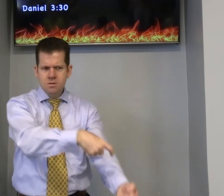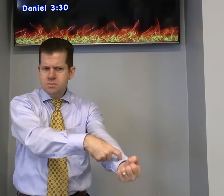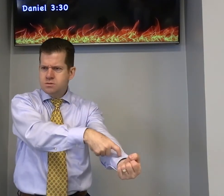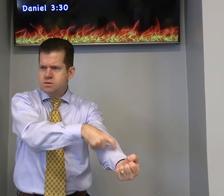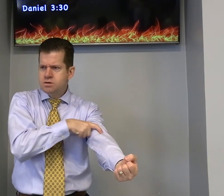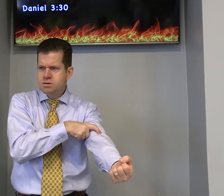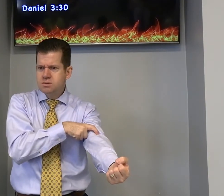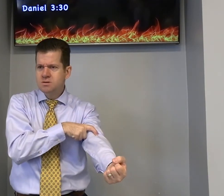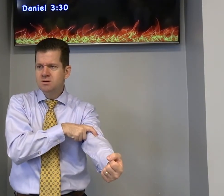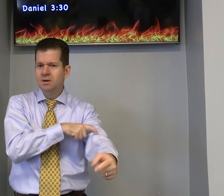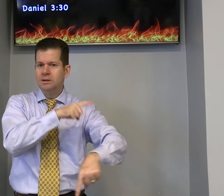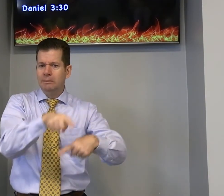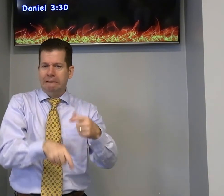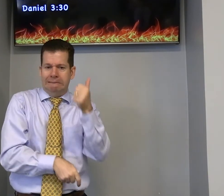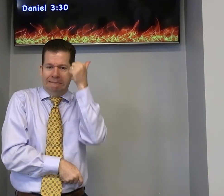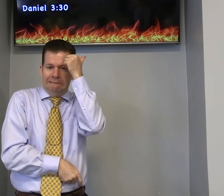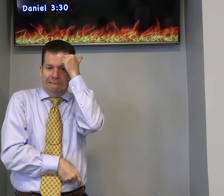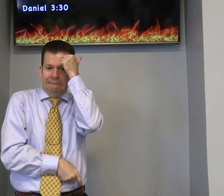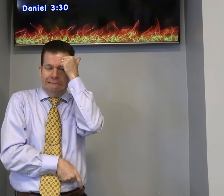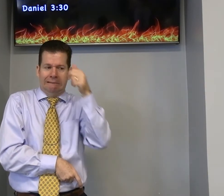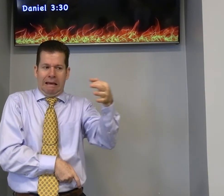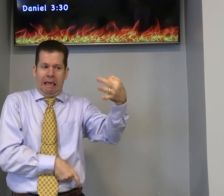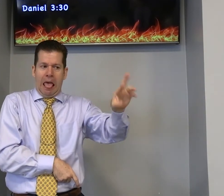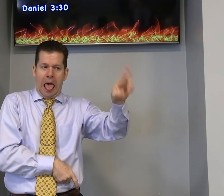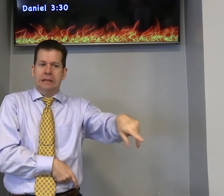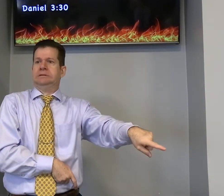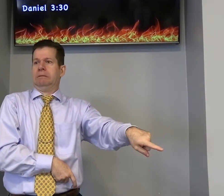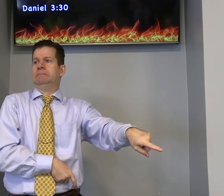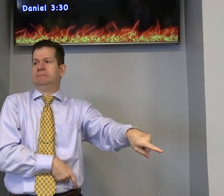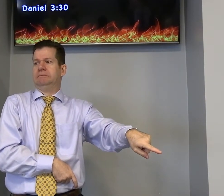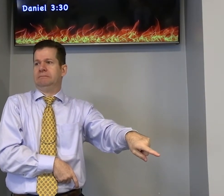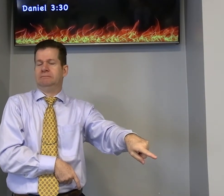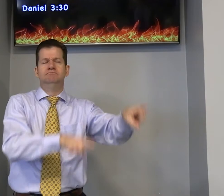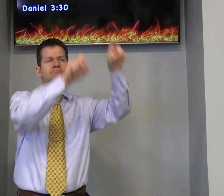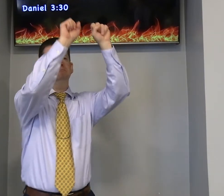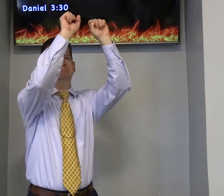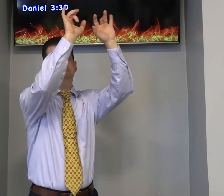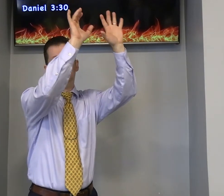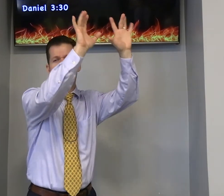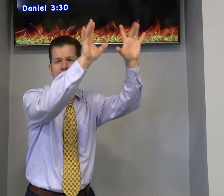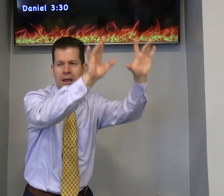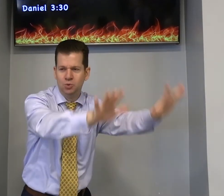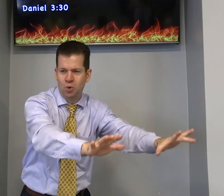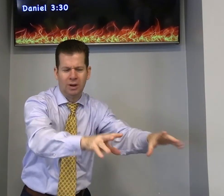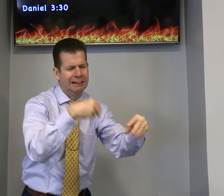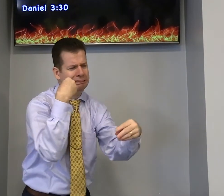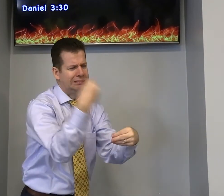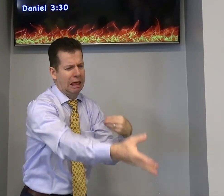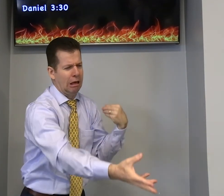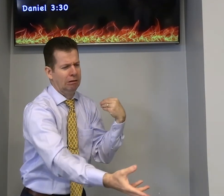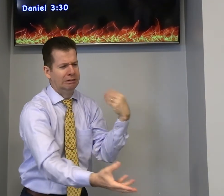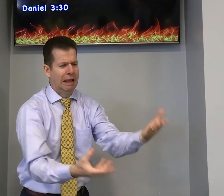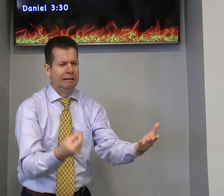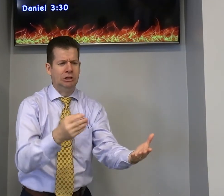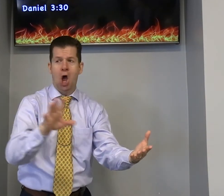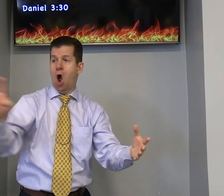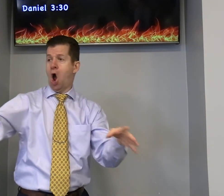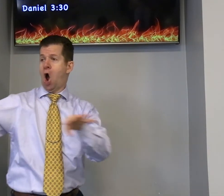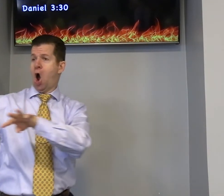quando foi acusado o rei ficou irado mas depois viu o testemunho